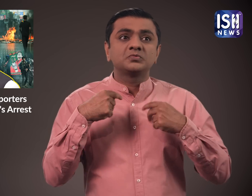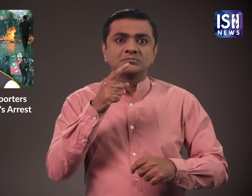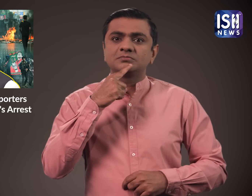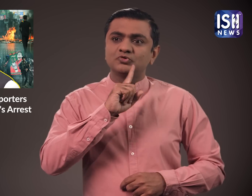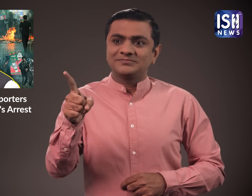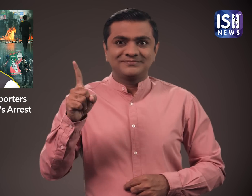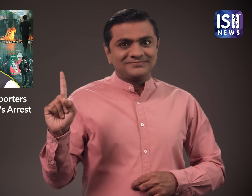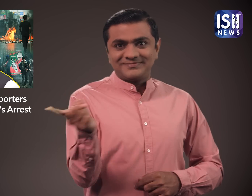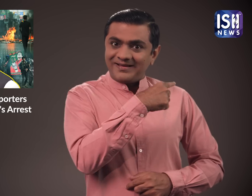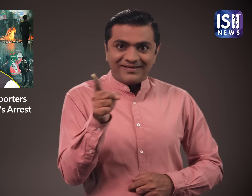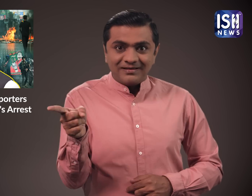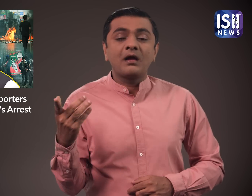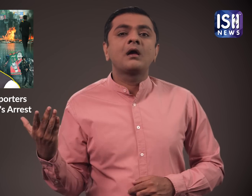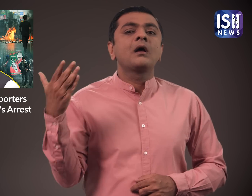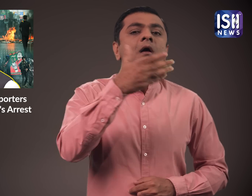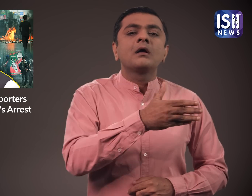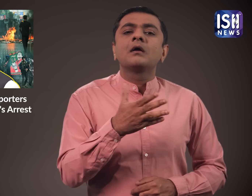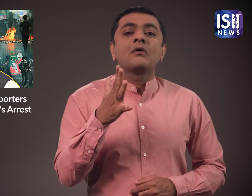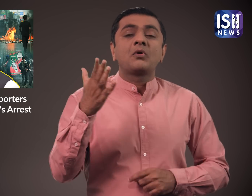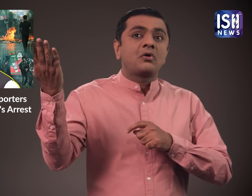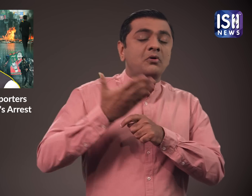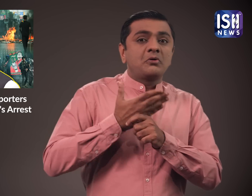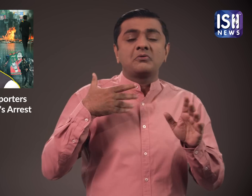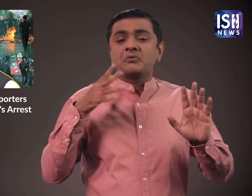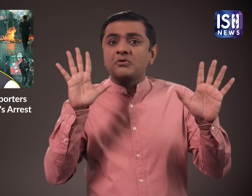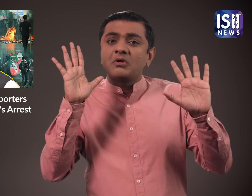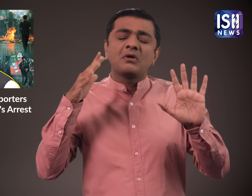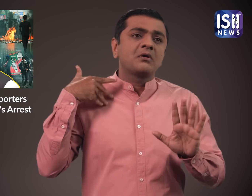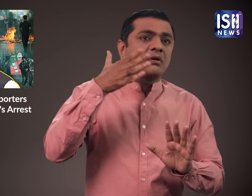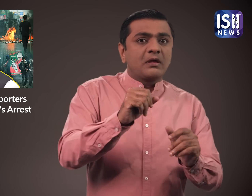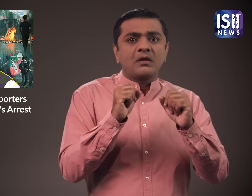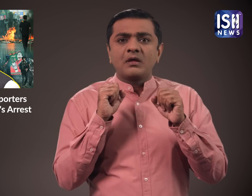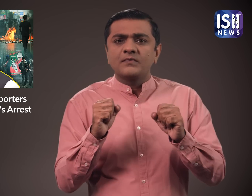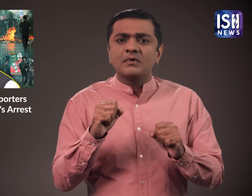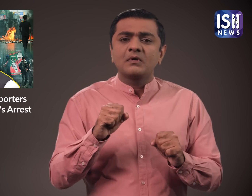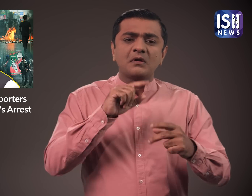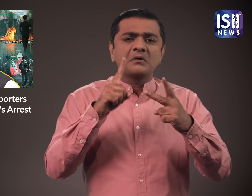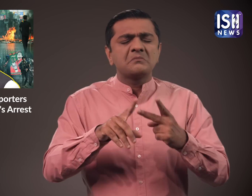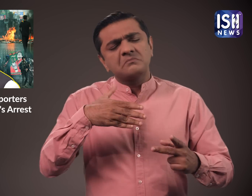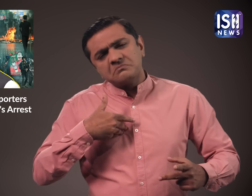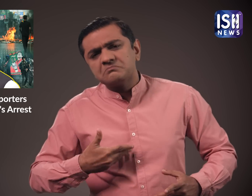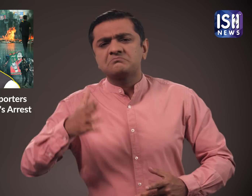अपने भाशन में कहा कि वे गिरफतार होने के लिए तयार है लेकिन अपनी आकरी सास तक लोगों के अधिकार के लिए लड़ते रहेंगे